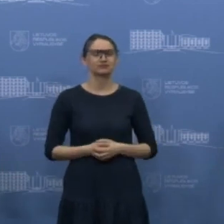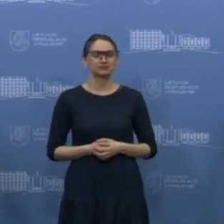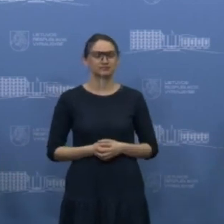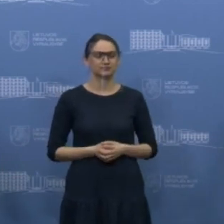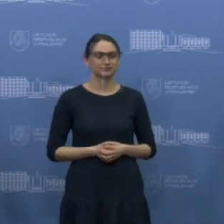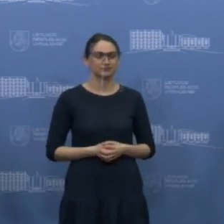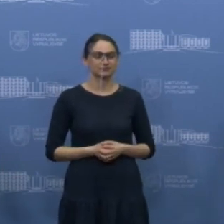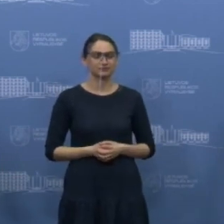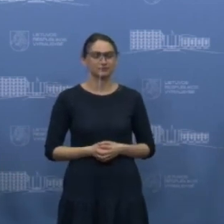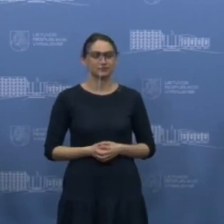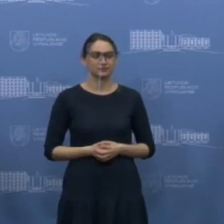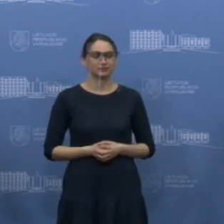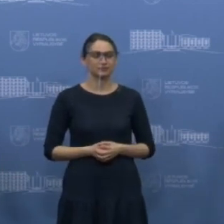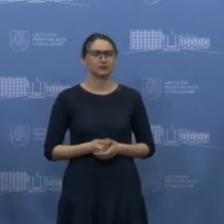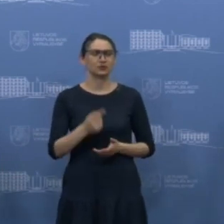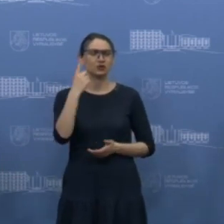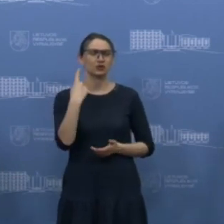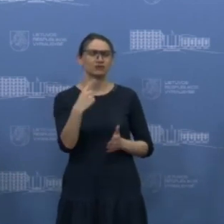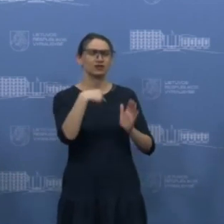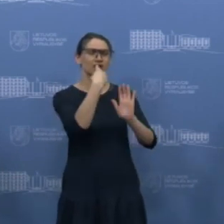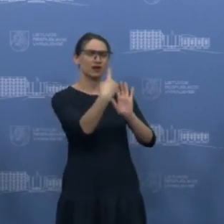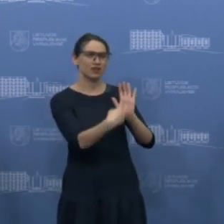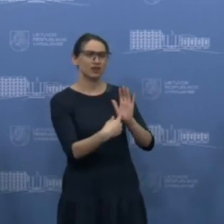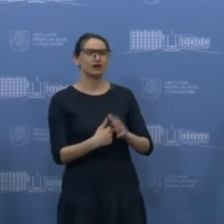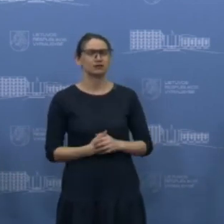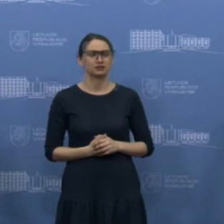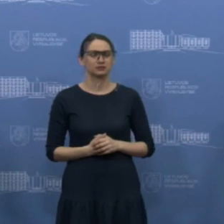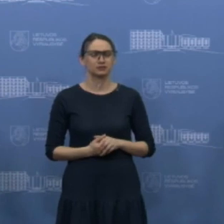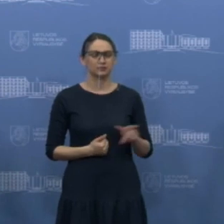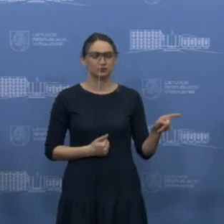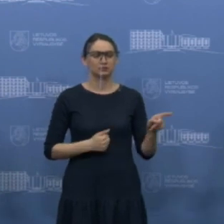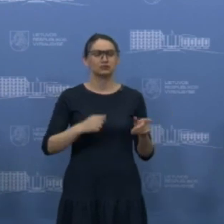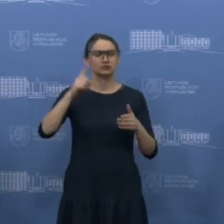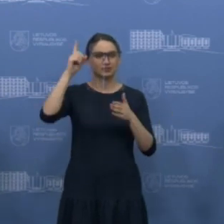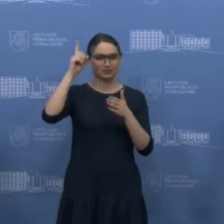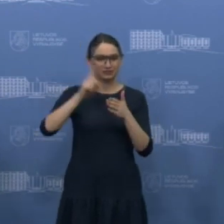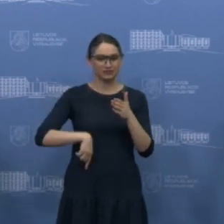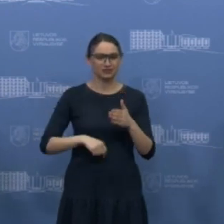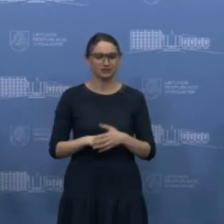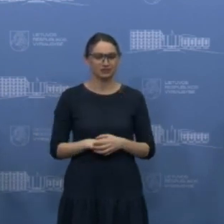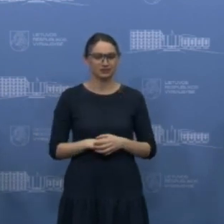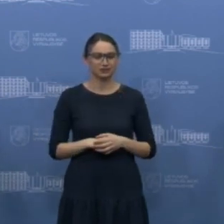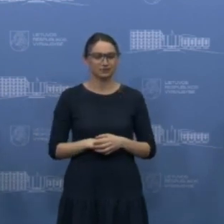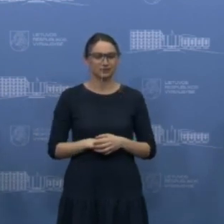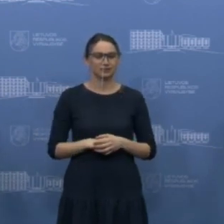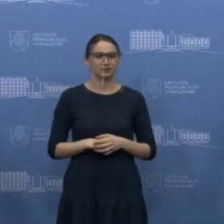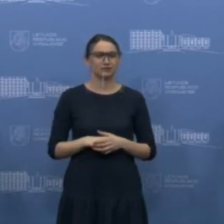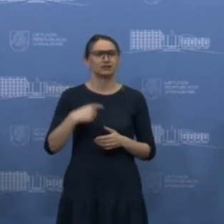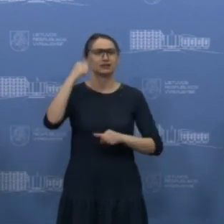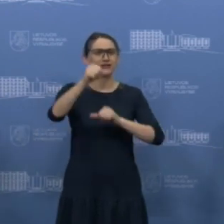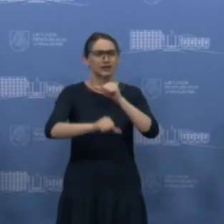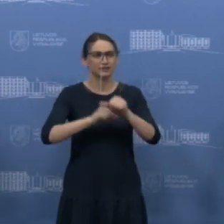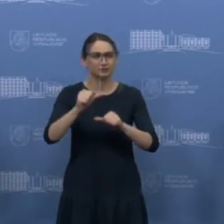Reiki, vienas klausimas tiesiog, ar tikite, kad be atrankos atstovausite Lietuvai